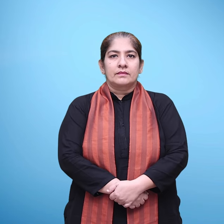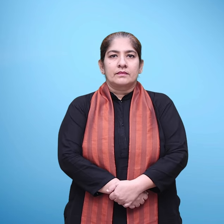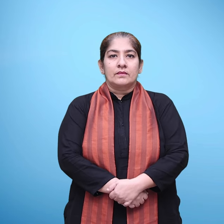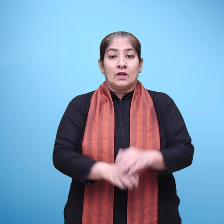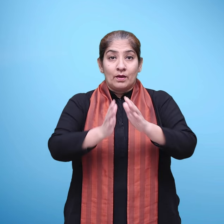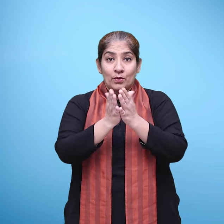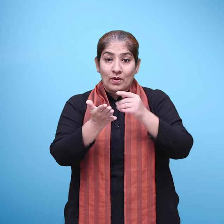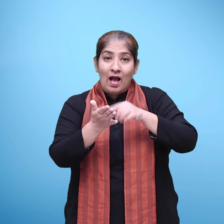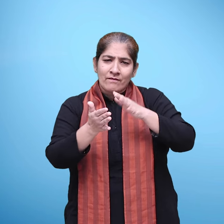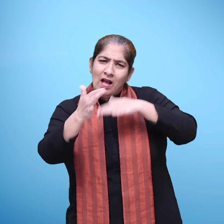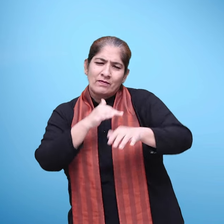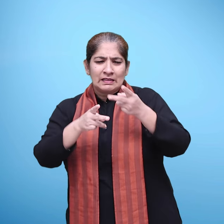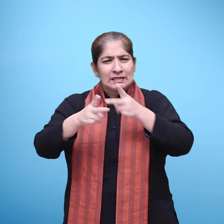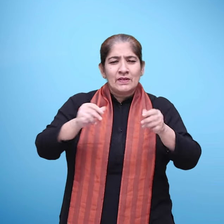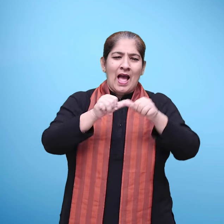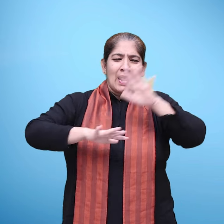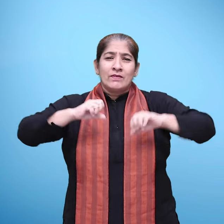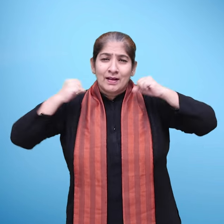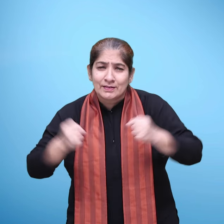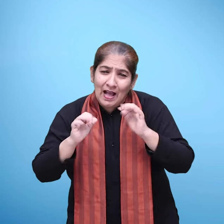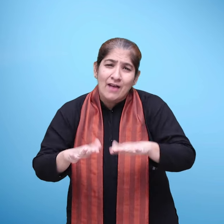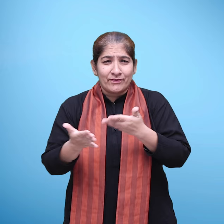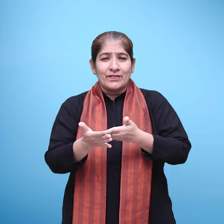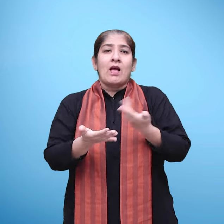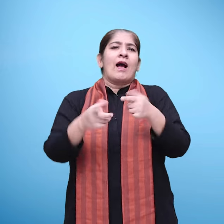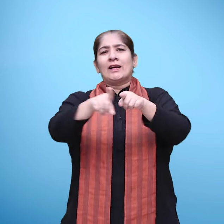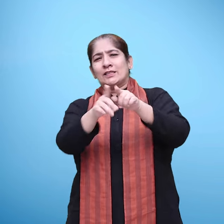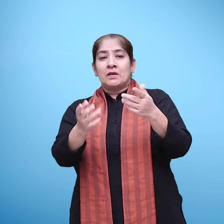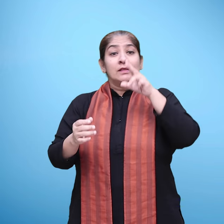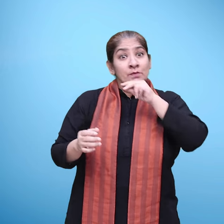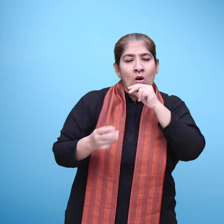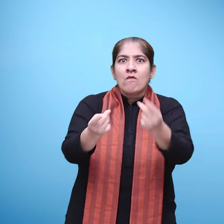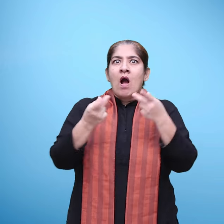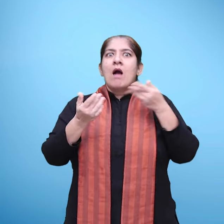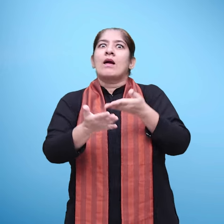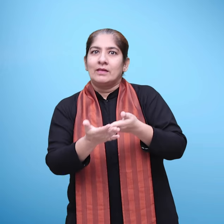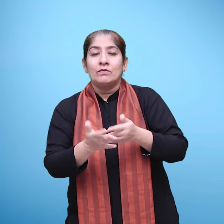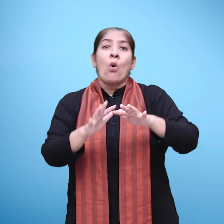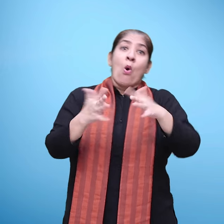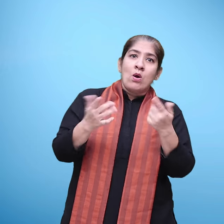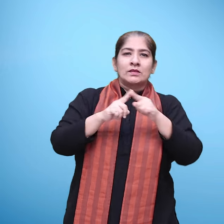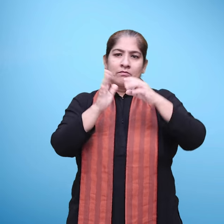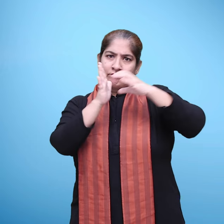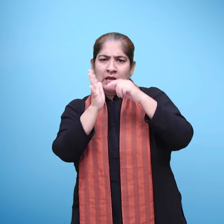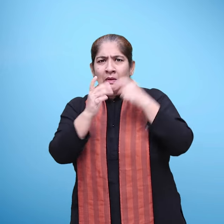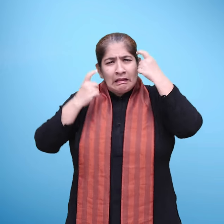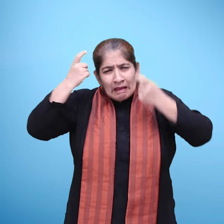इस पुस्तक में जटपट कहिए आओ बूझे पहली आदी जैसी कुछ अन्य रोचक गतिविधियां भी दी गई है